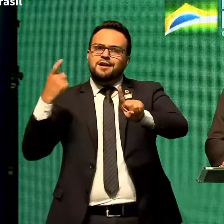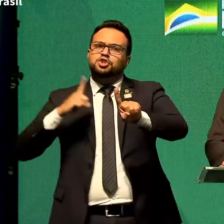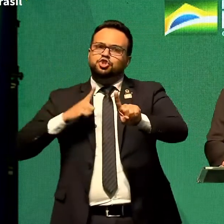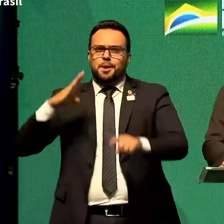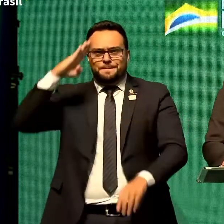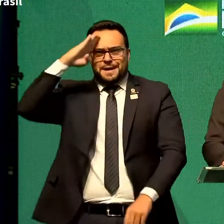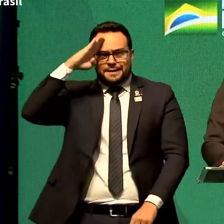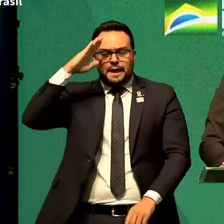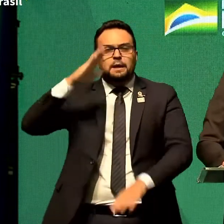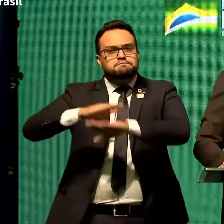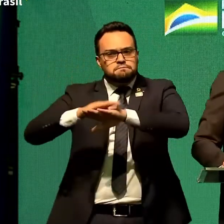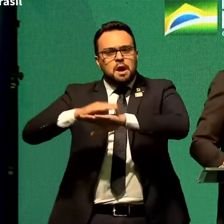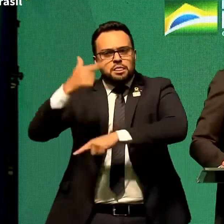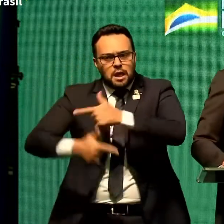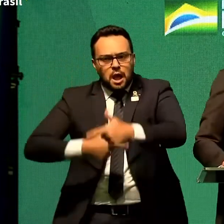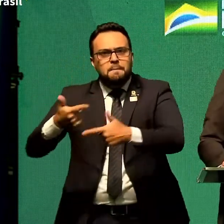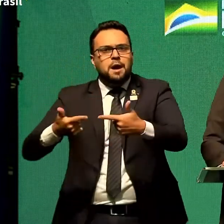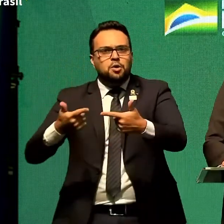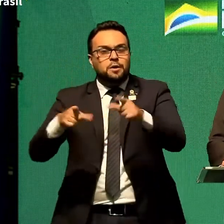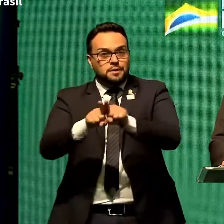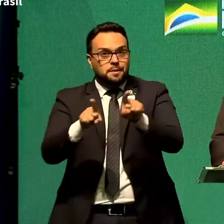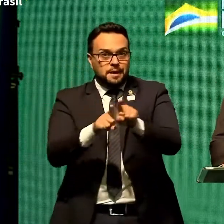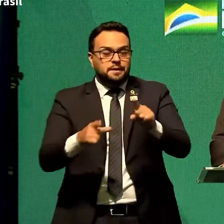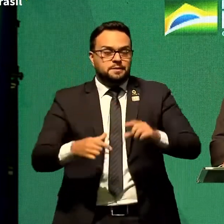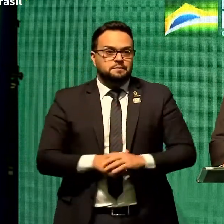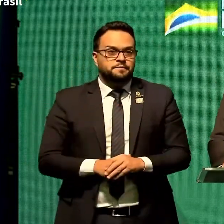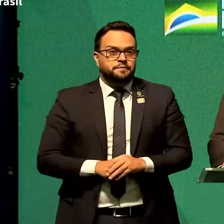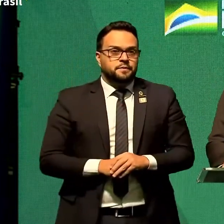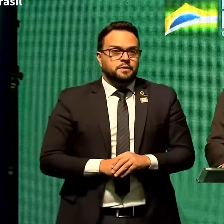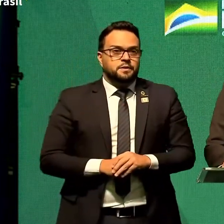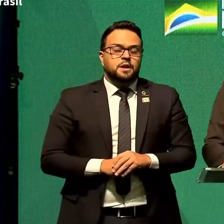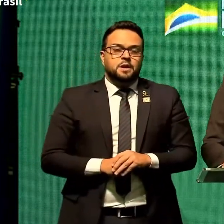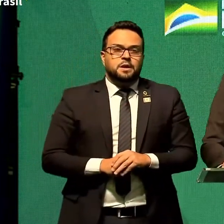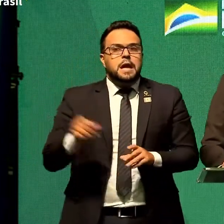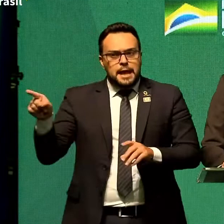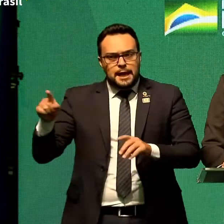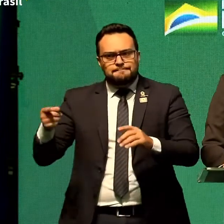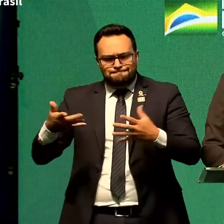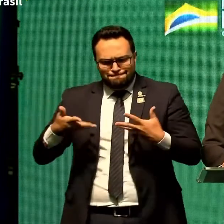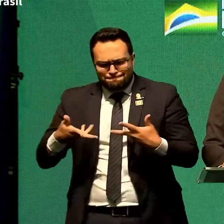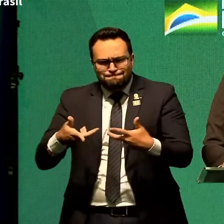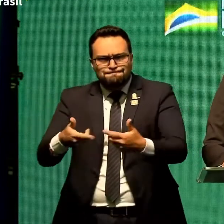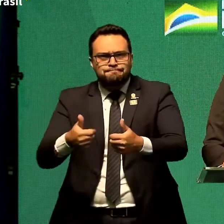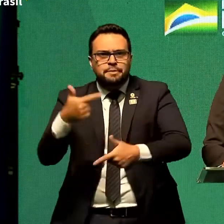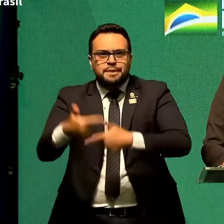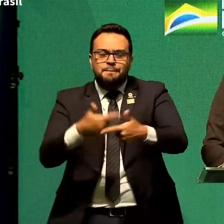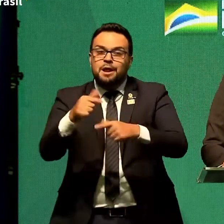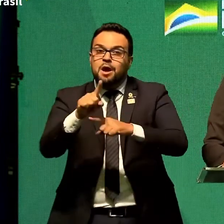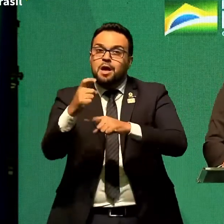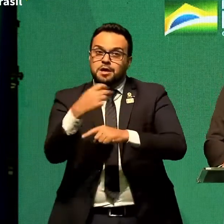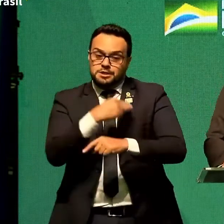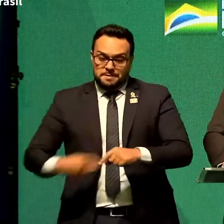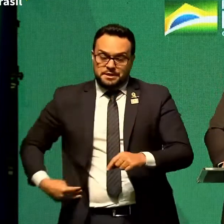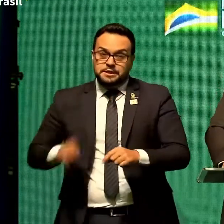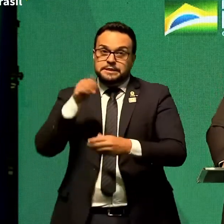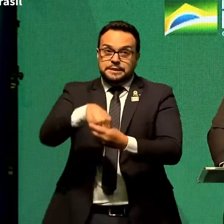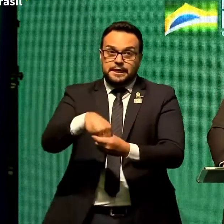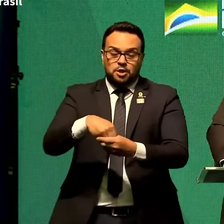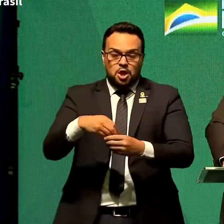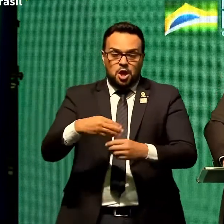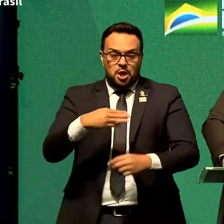que fez também reconhecido pelo próprio doutor Queiroga um excelente trabalho no Ministério da Saúde